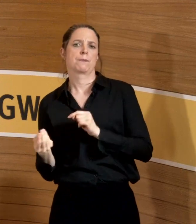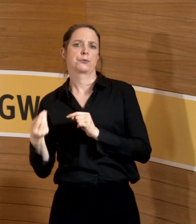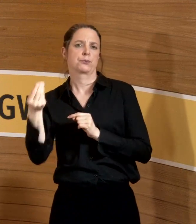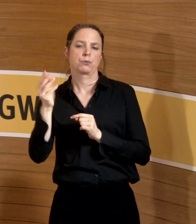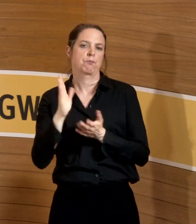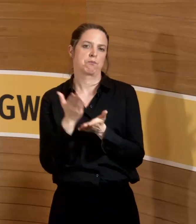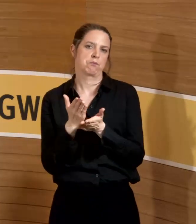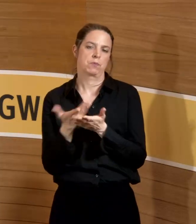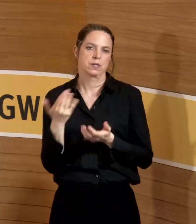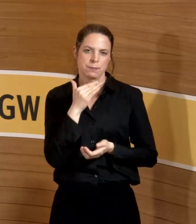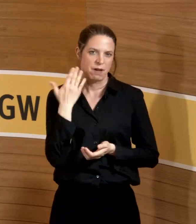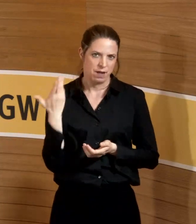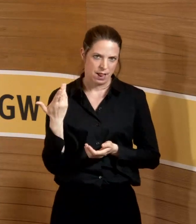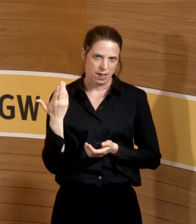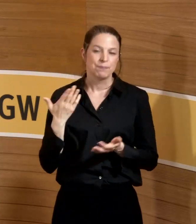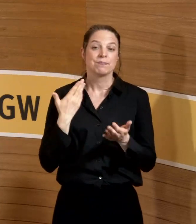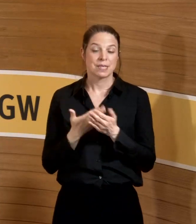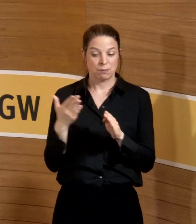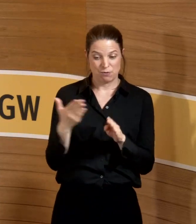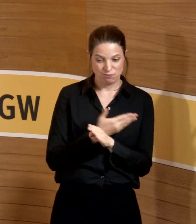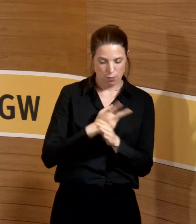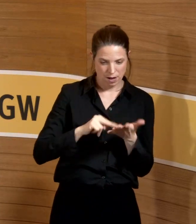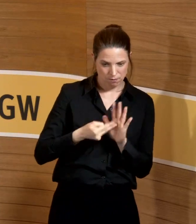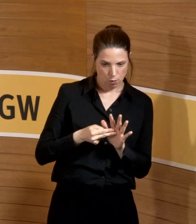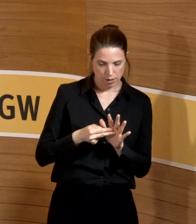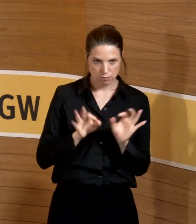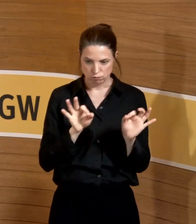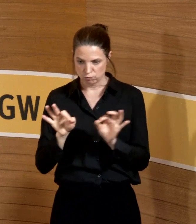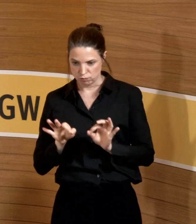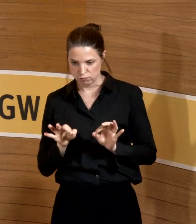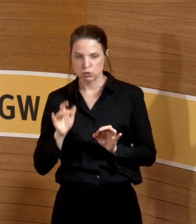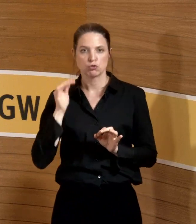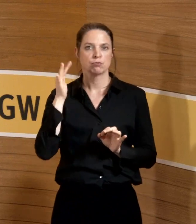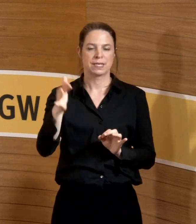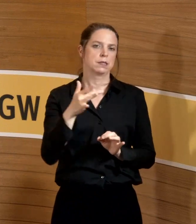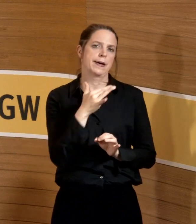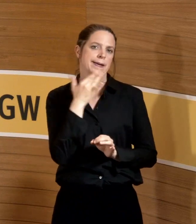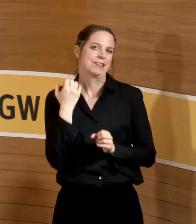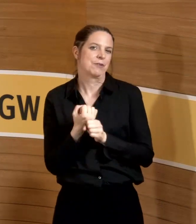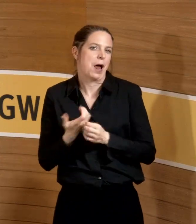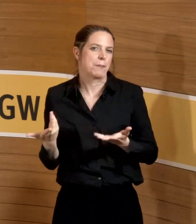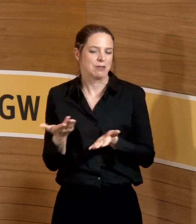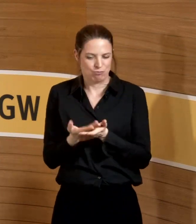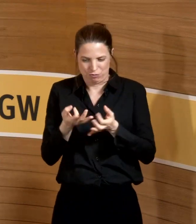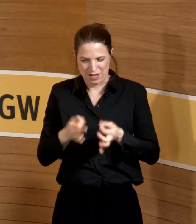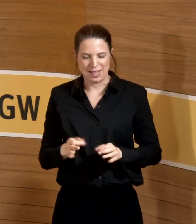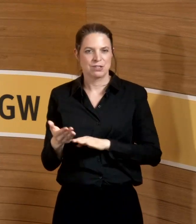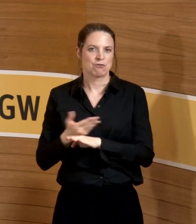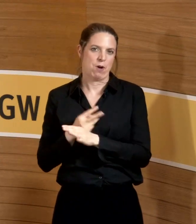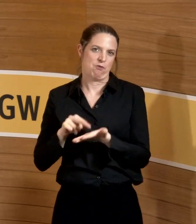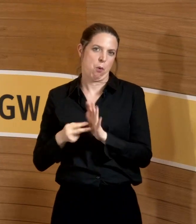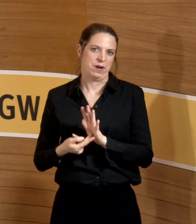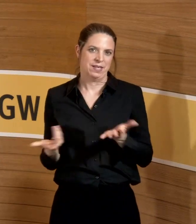deswegen, je besser ich im Vorfeld schon mal alles gestalte, desto weniger muss ich hinterher tun. Und so haben wir auch unsere